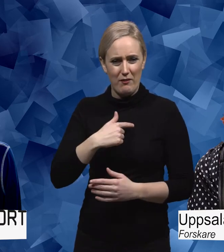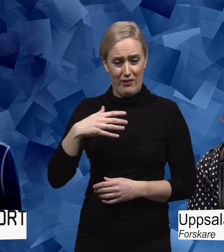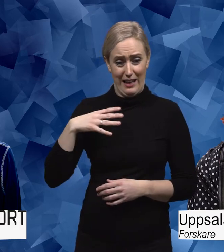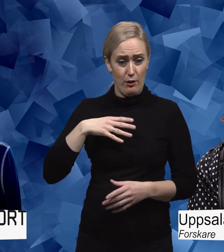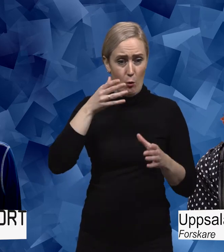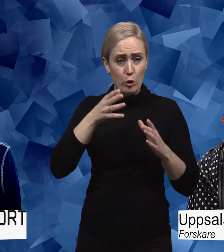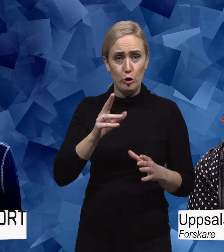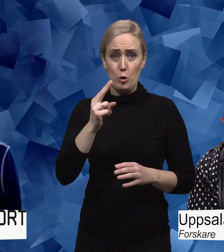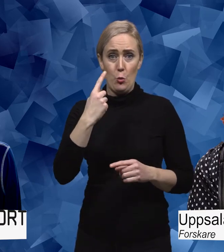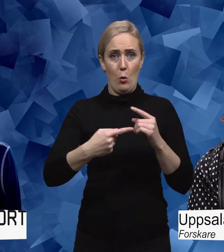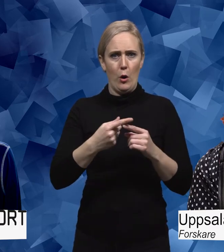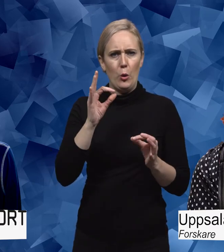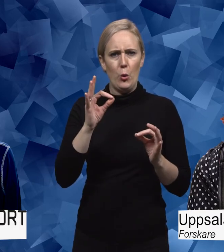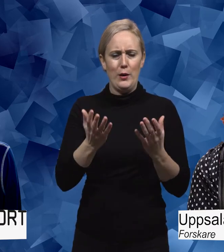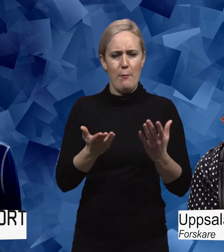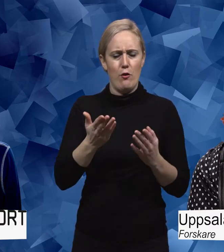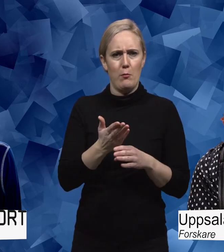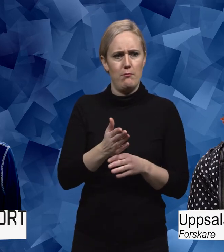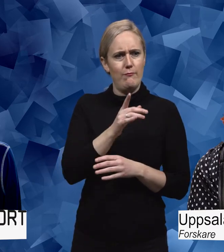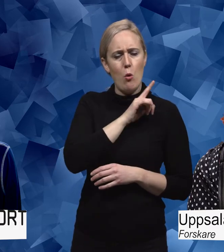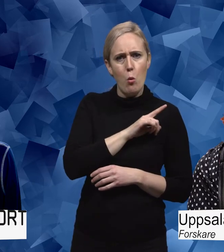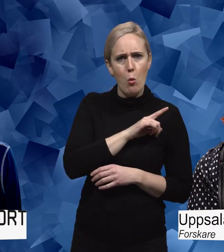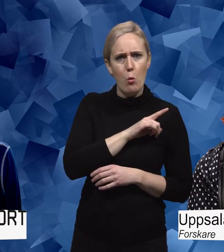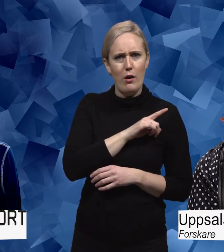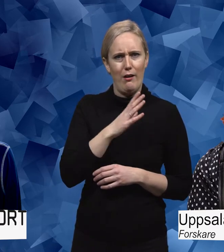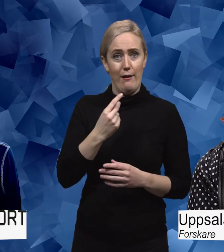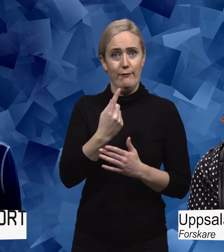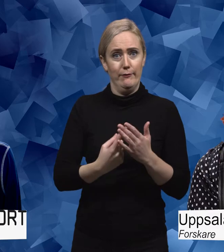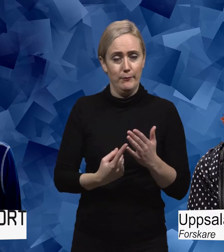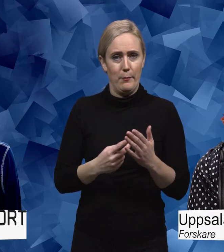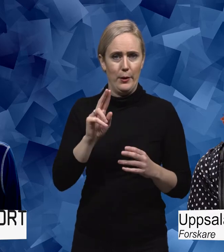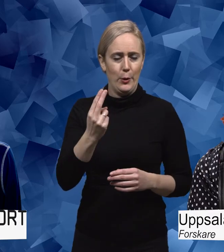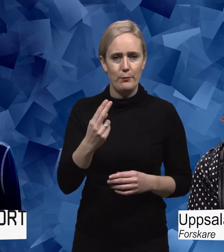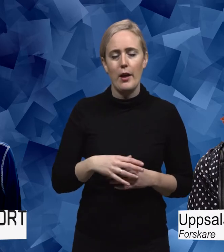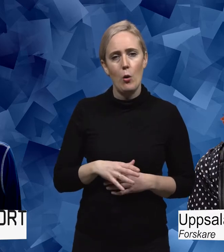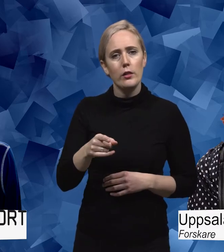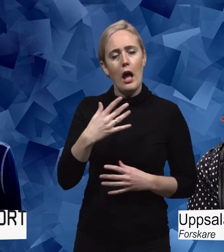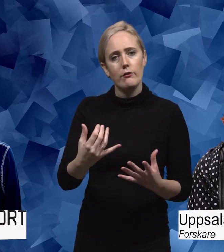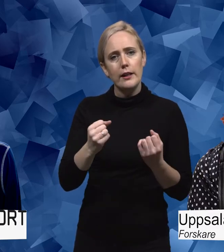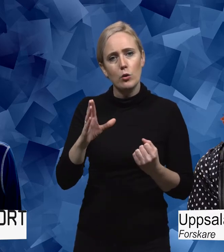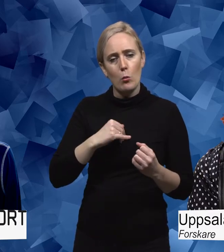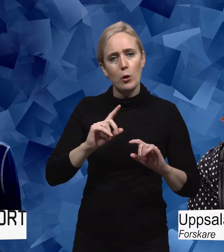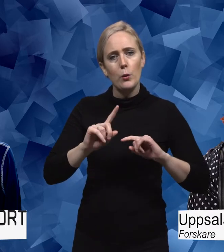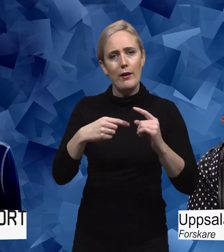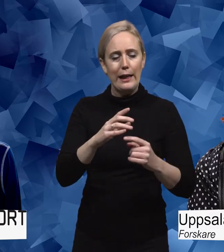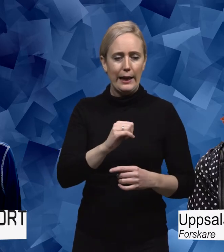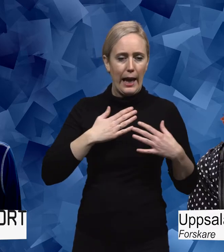i år jämfört med förra året. Och det är en viktig aspekt att ha med när man utvecklar teknik och e-hälsa och även det här som jag såg inne med